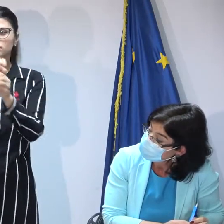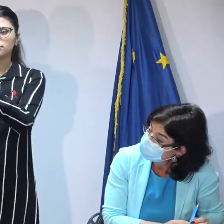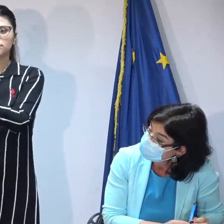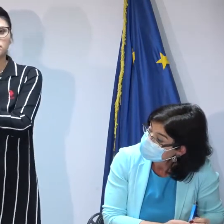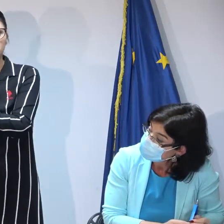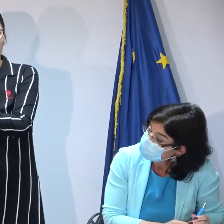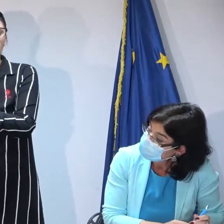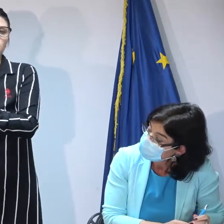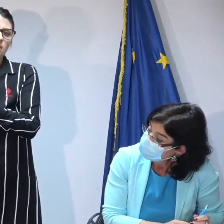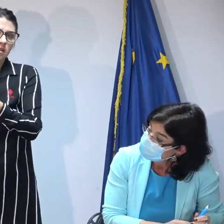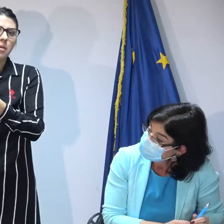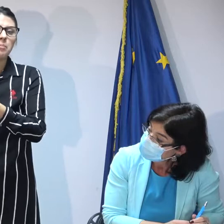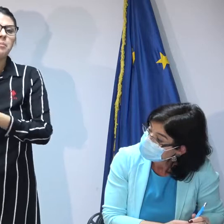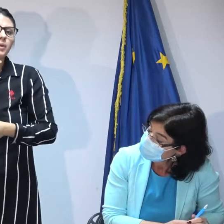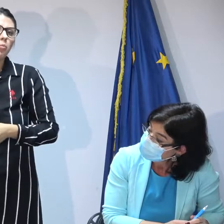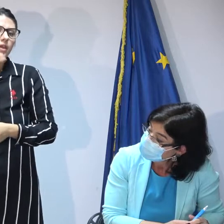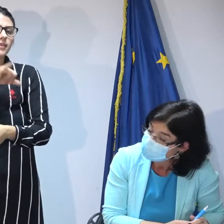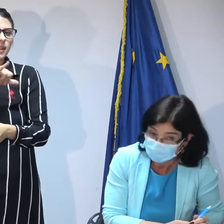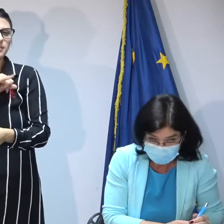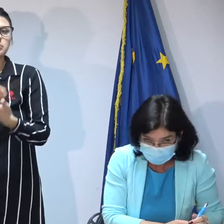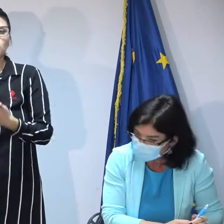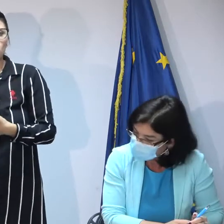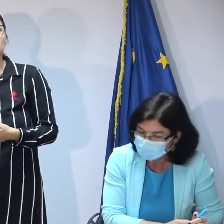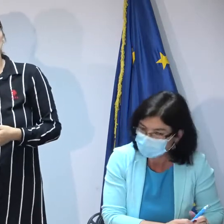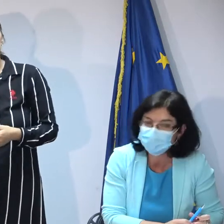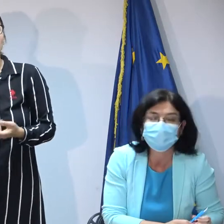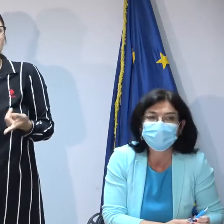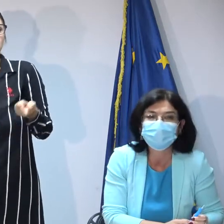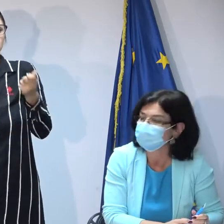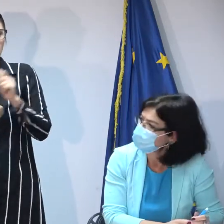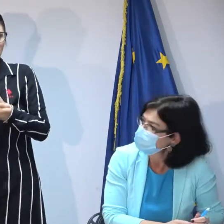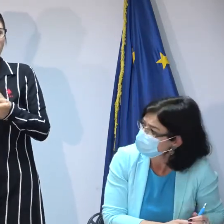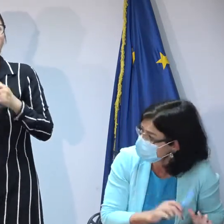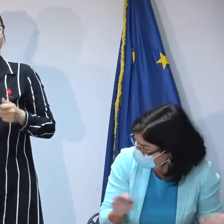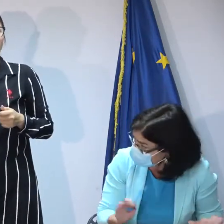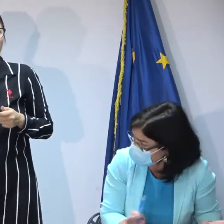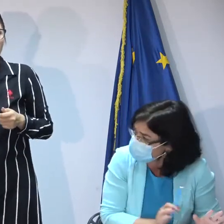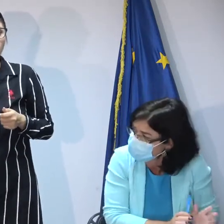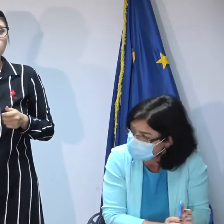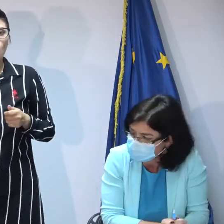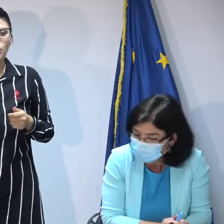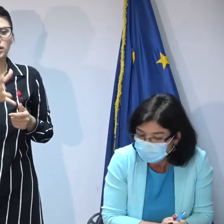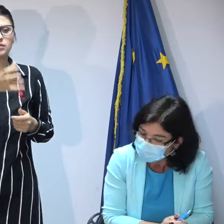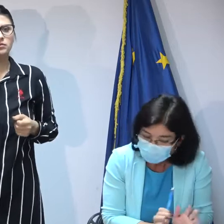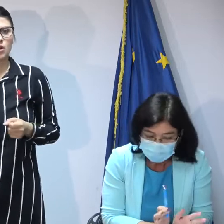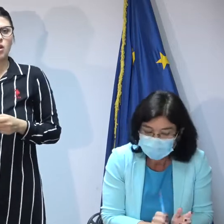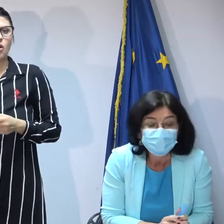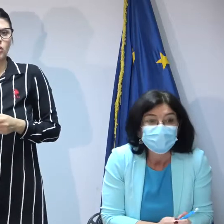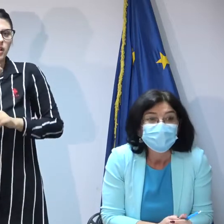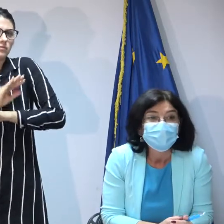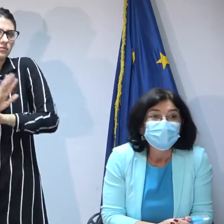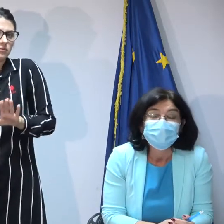părintele poate să intereseze de el și apoi intervin niște schimbări dar la adoptabilitate nu se aplică chestia asta